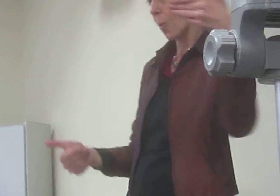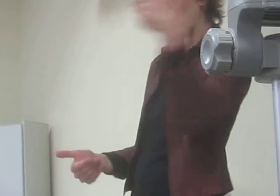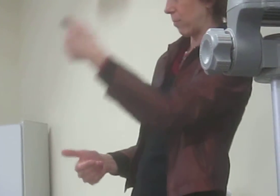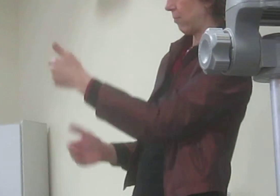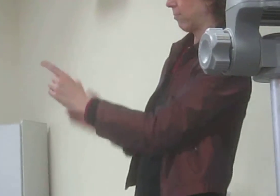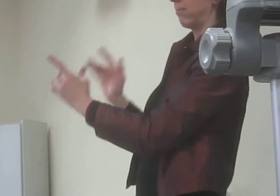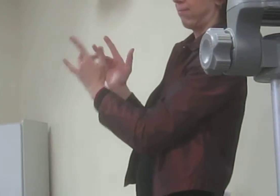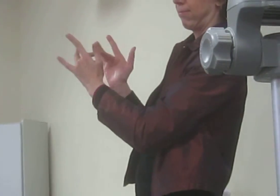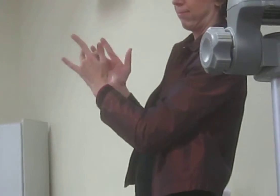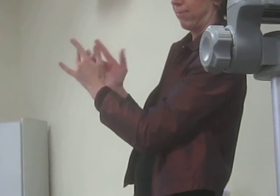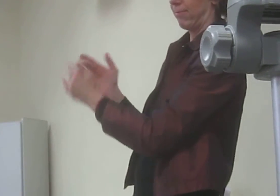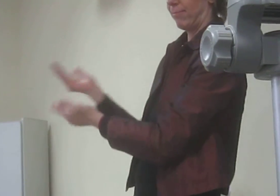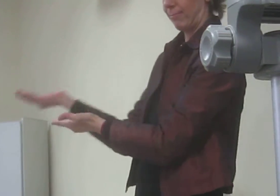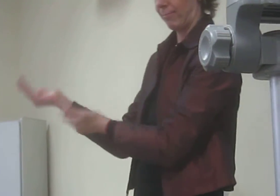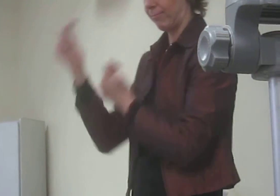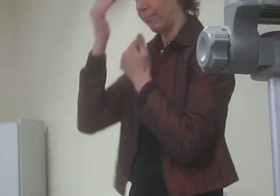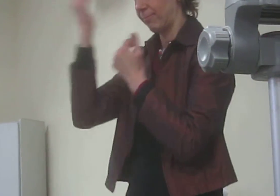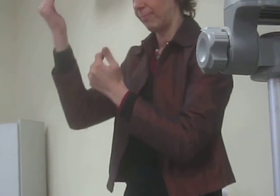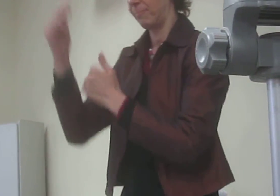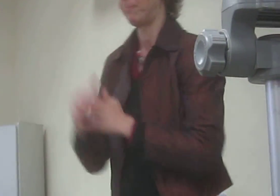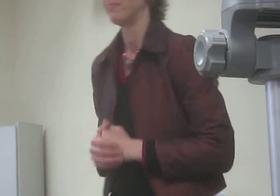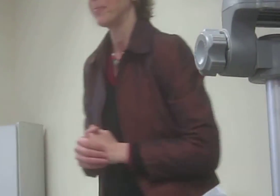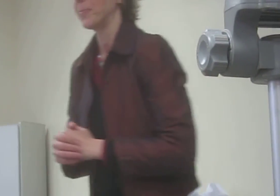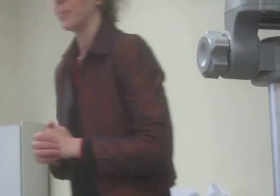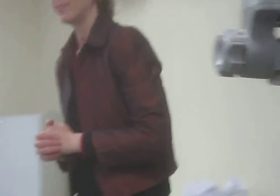bom? Muito obrigada pela presença de todos. Obrigado.